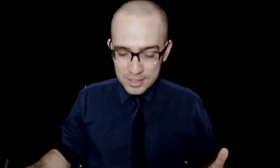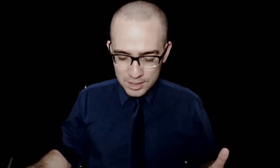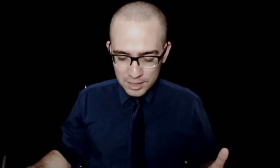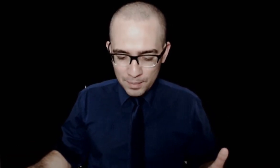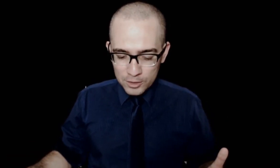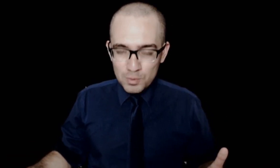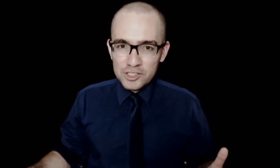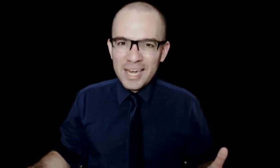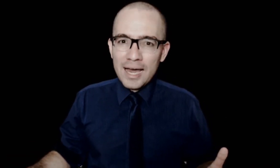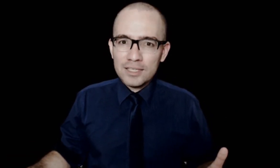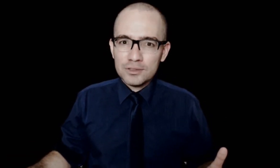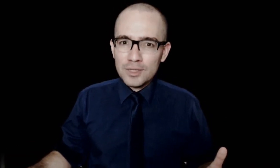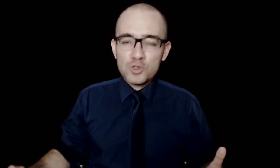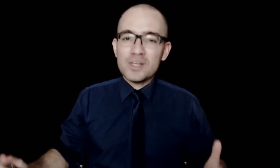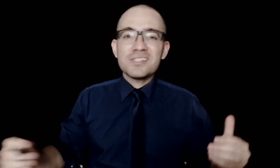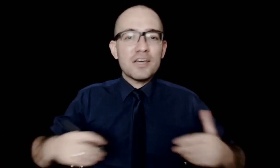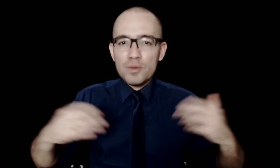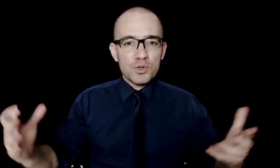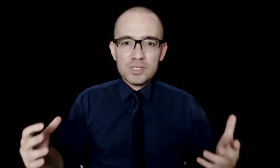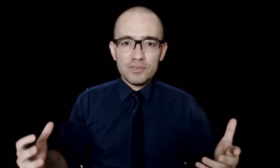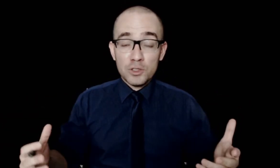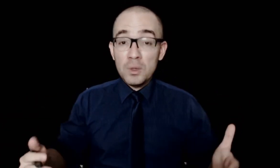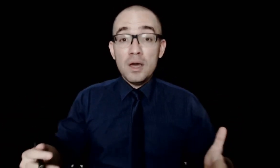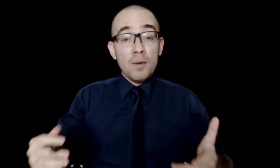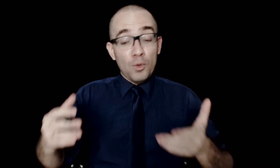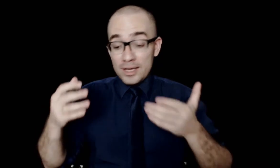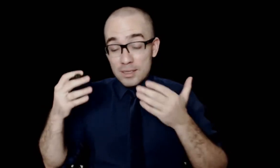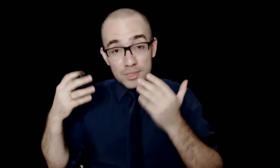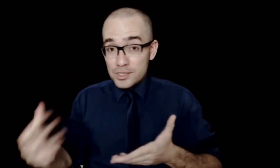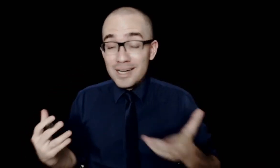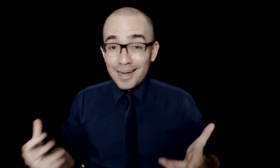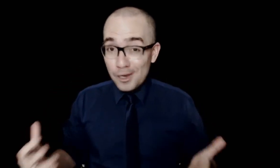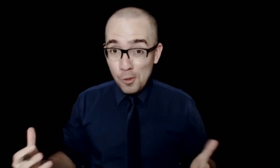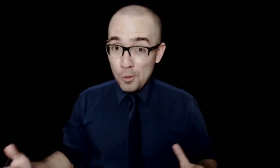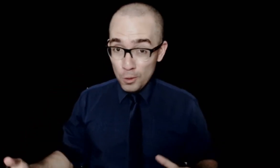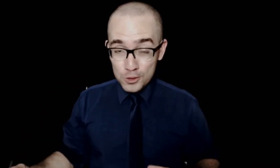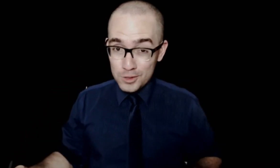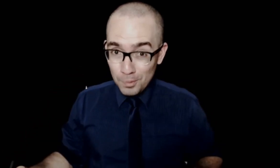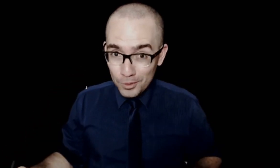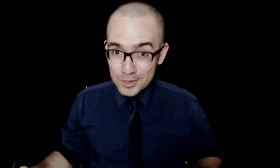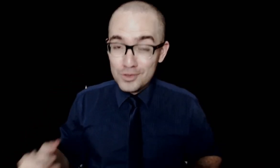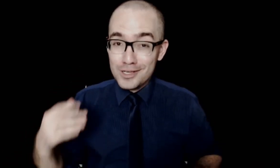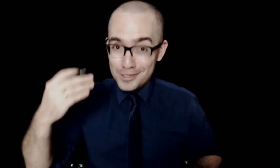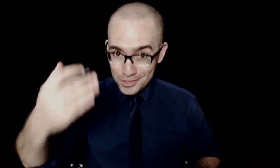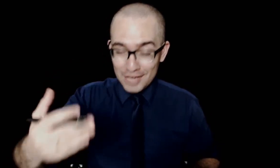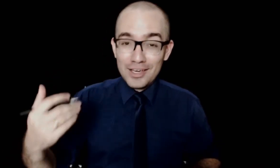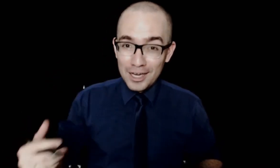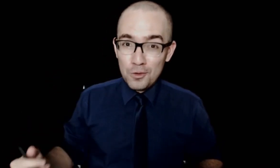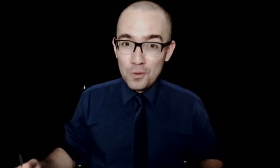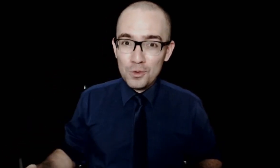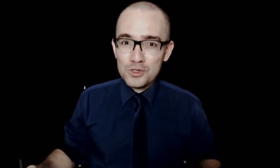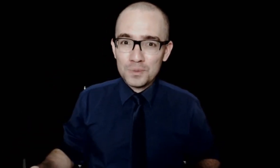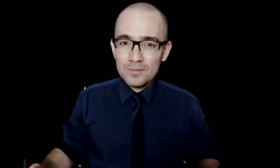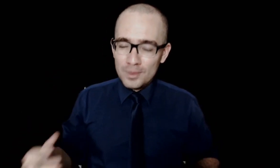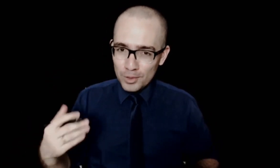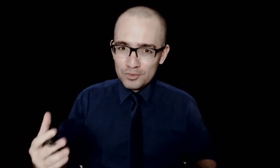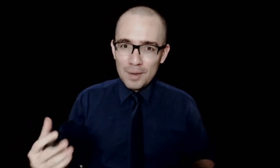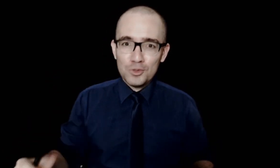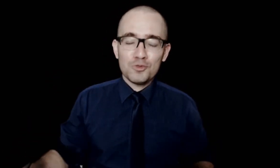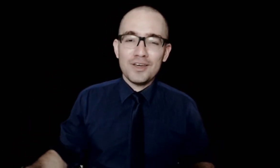fazer trabalhos mais reais. Não é só escrever por escrever, não. Porque essa bexiga cai em concurso depois. Se vocês escrevem, cai em concurso. Podem ficar muito